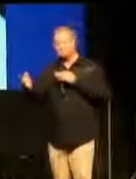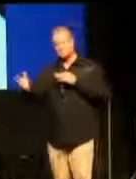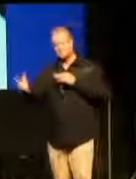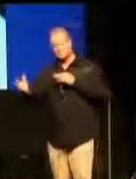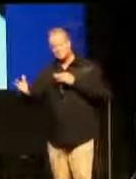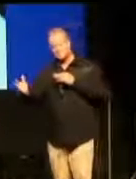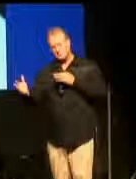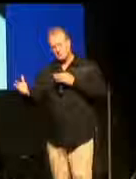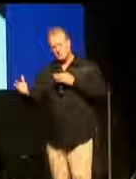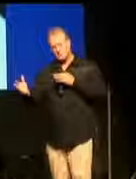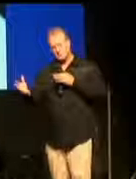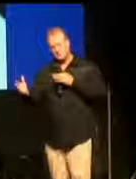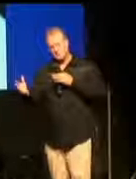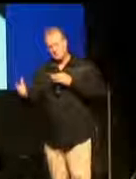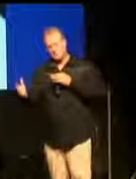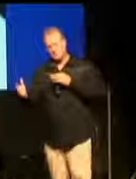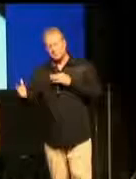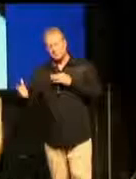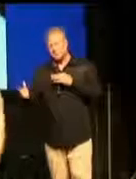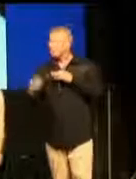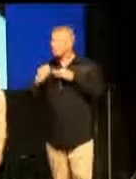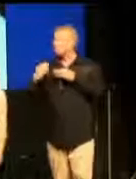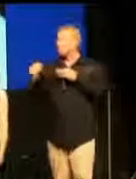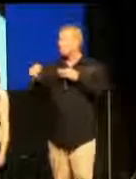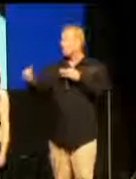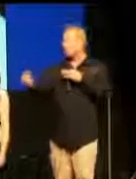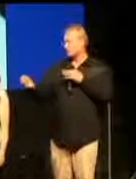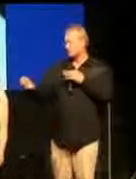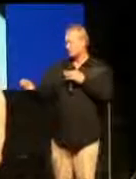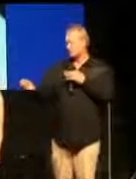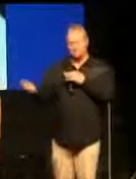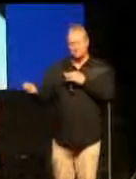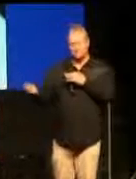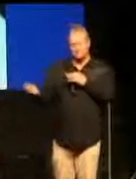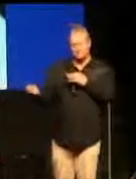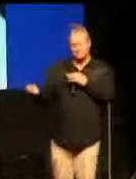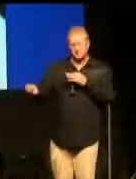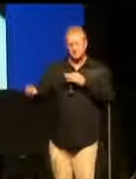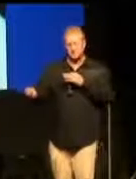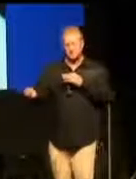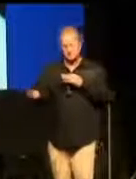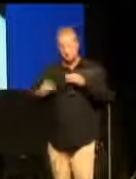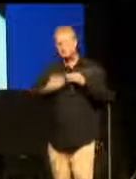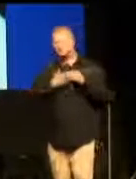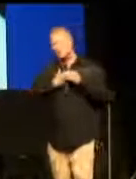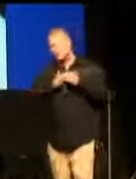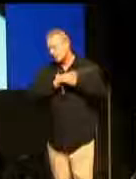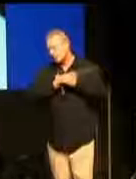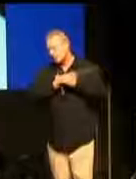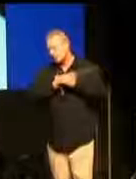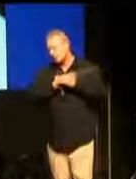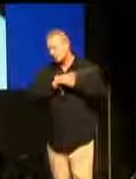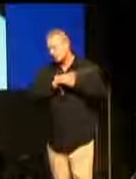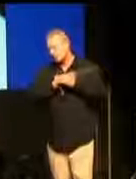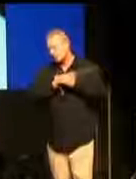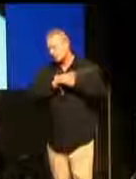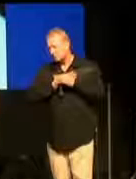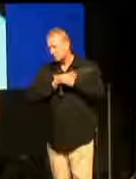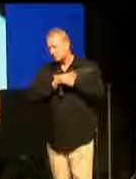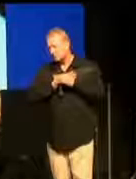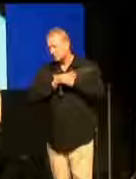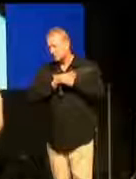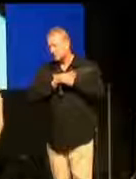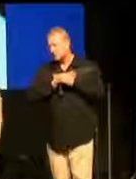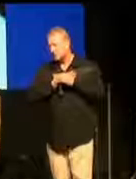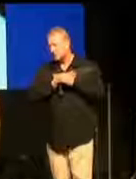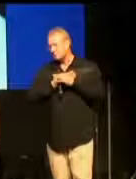Ich dachte, ich werde die ganze Nacht meine Augen offen halten. Ich war schon auf viele Partys. Und ich war der